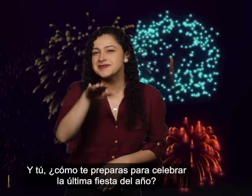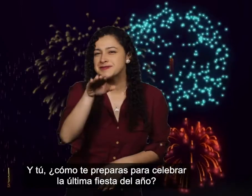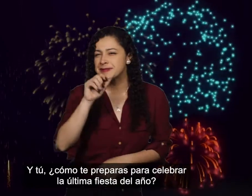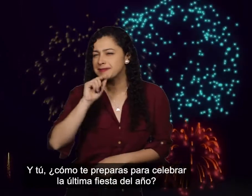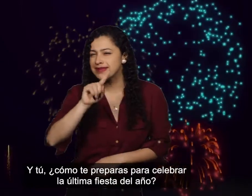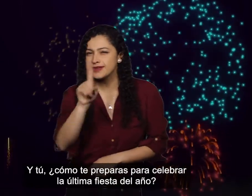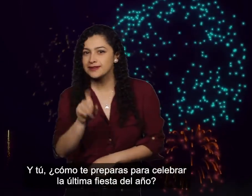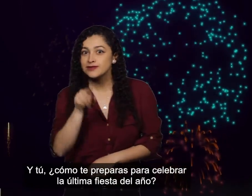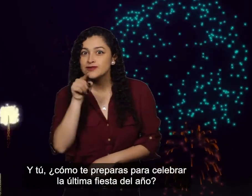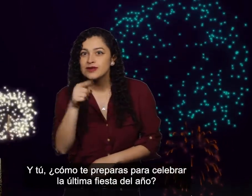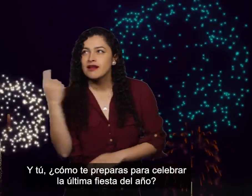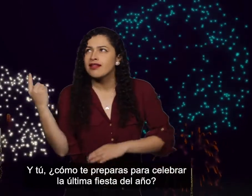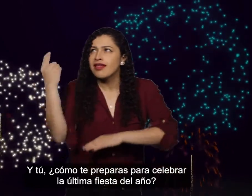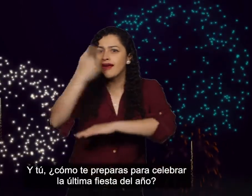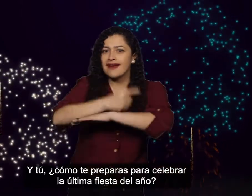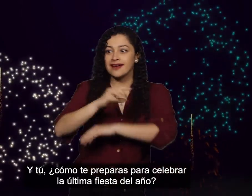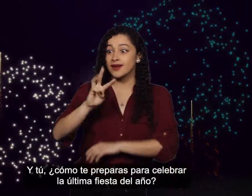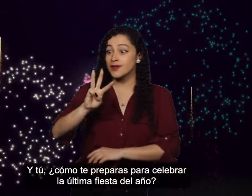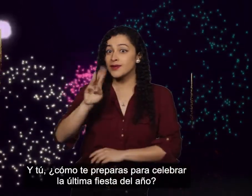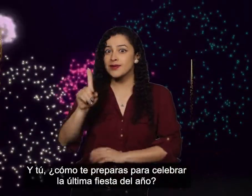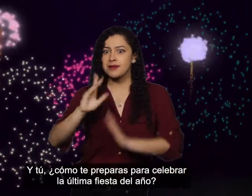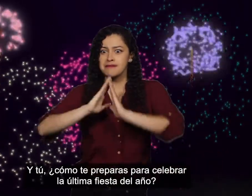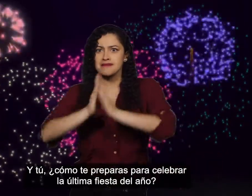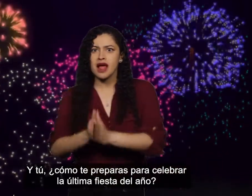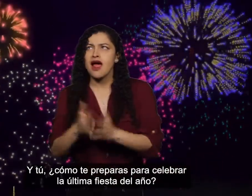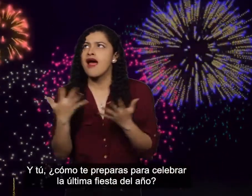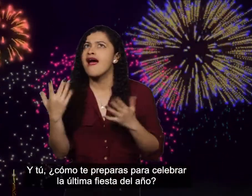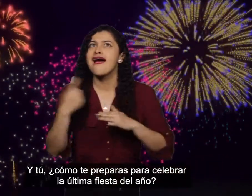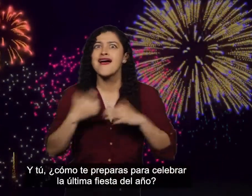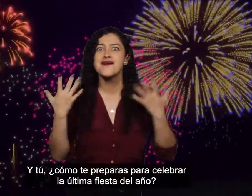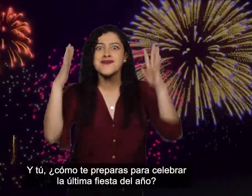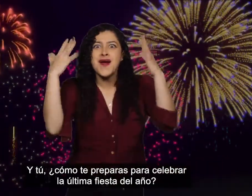¿Y tú? ¿Cómo te preparas para celebrar la última fiesta del año?